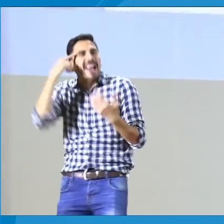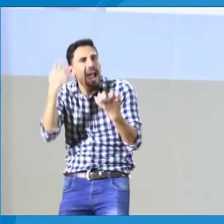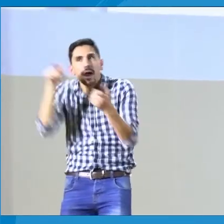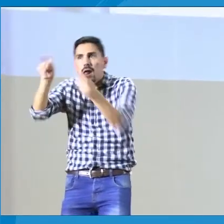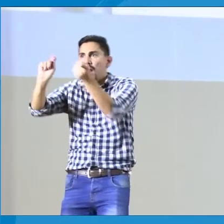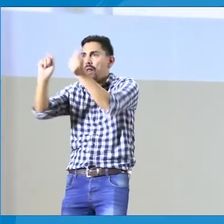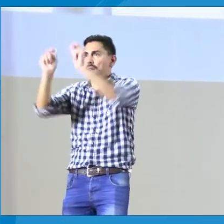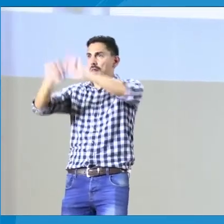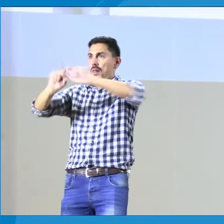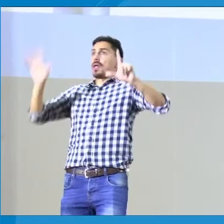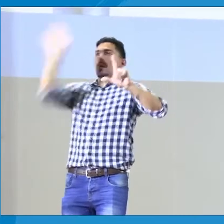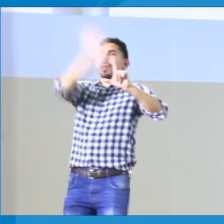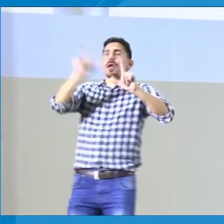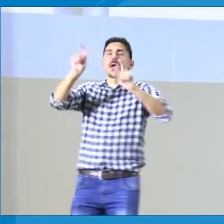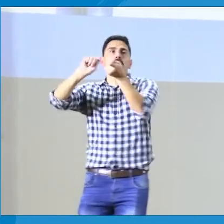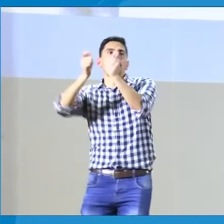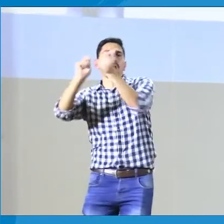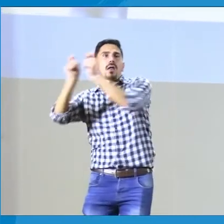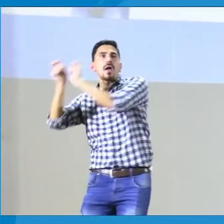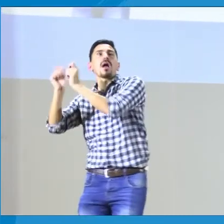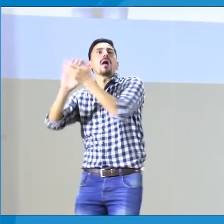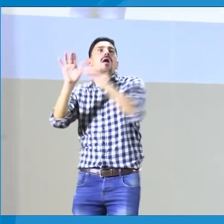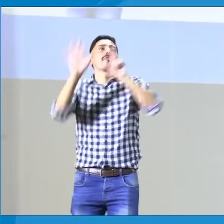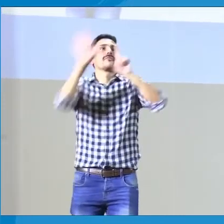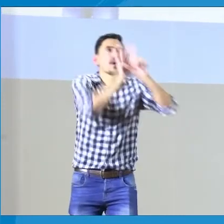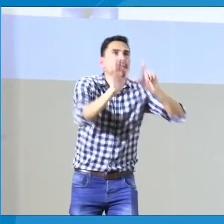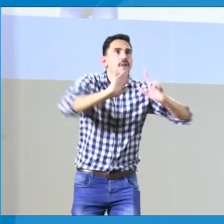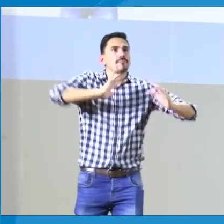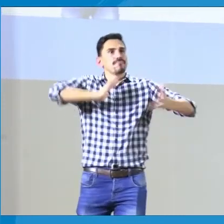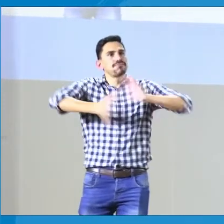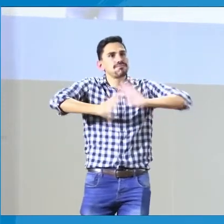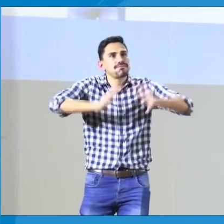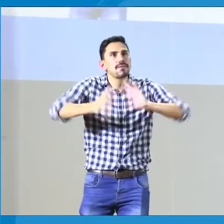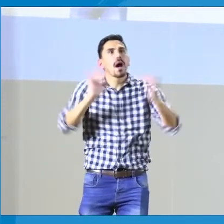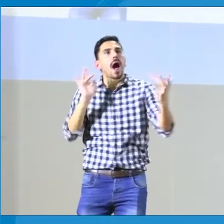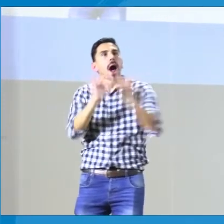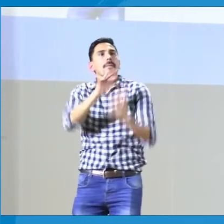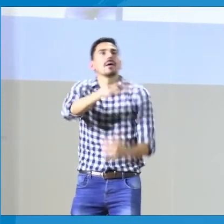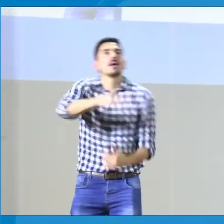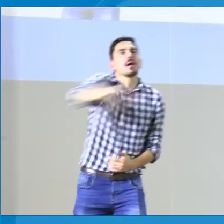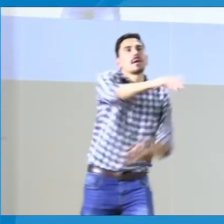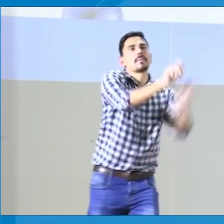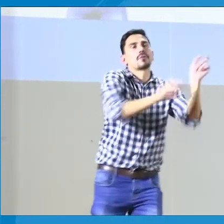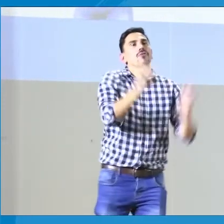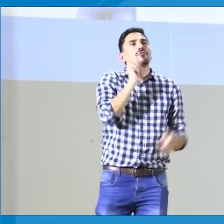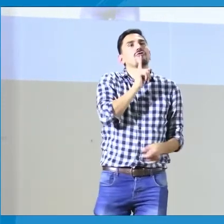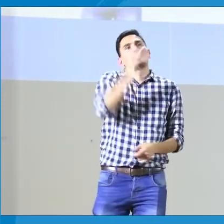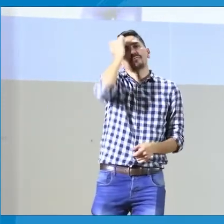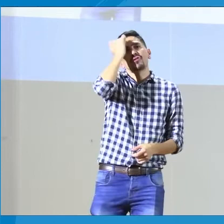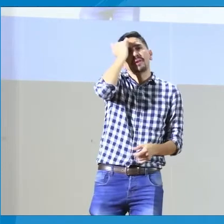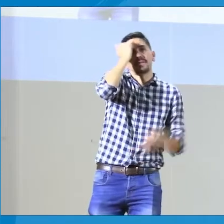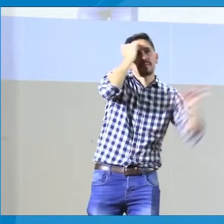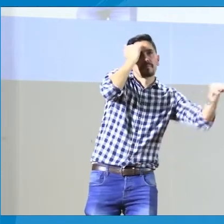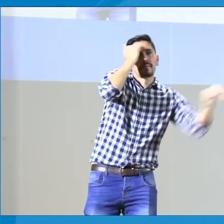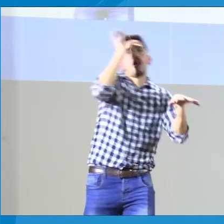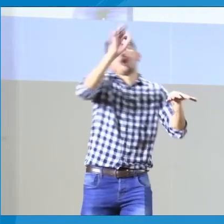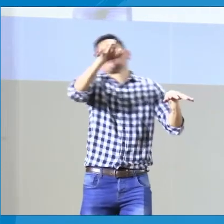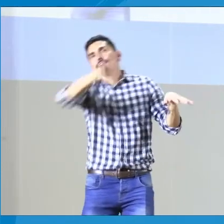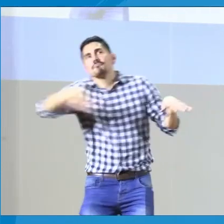pues este concurso está hecho en español, entonces hay que hacer unos ajustes razonables para